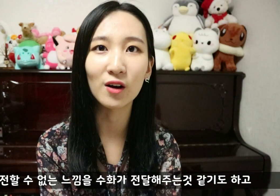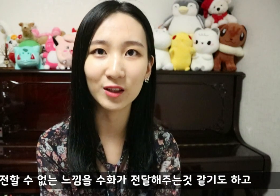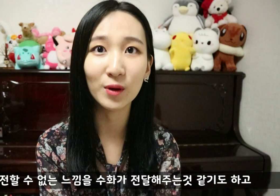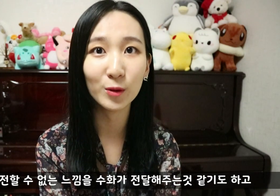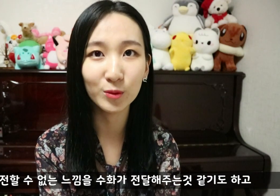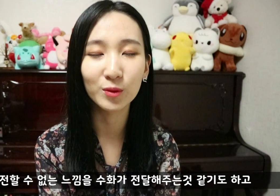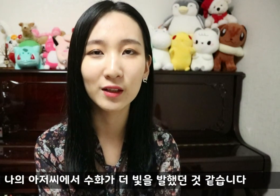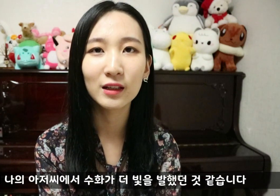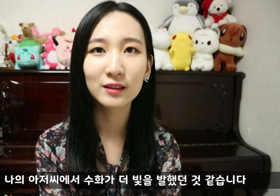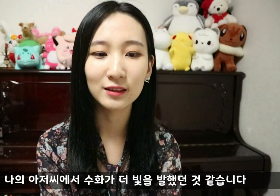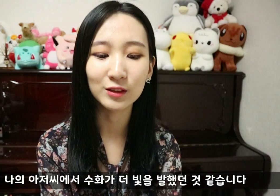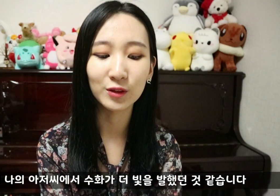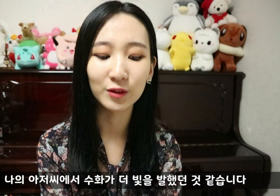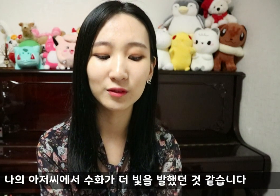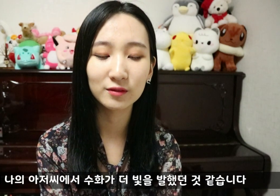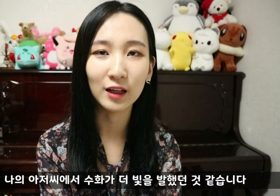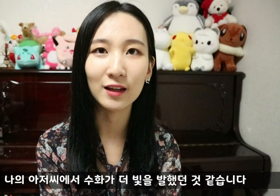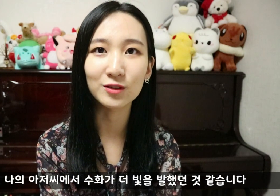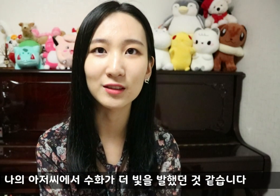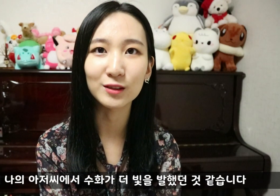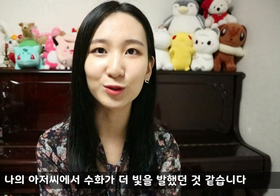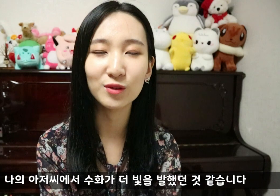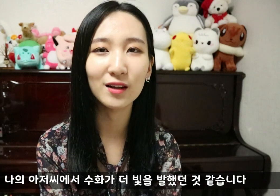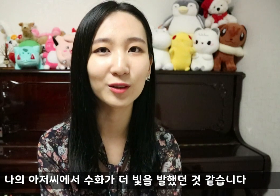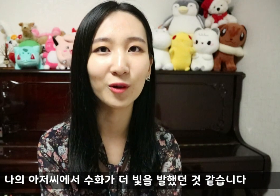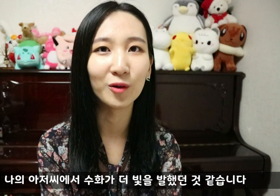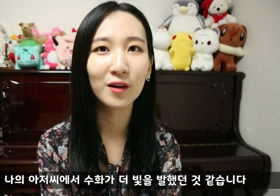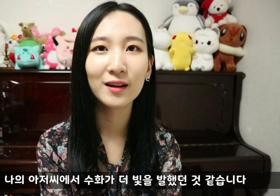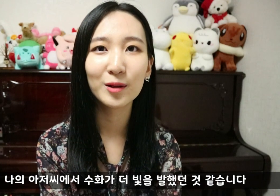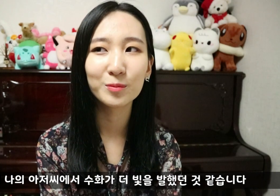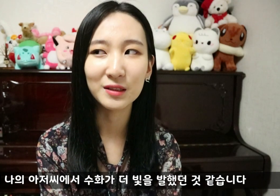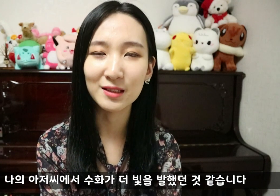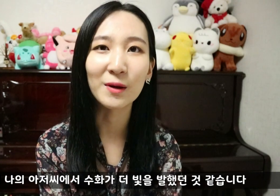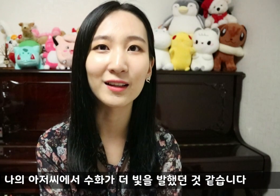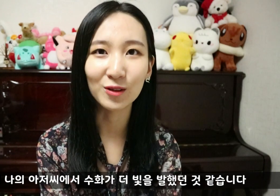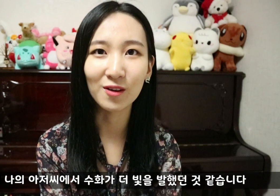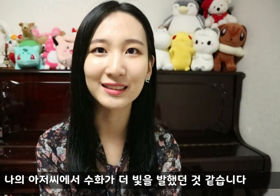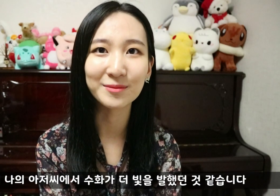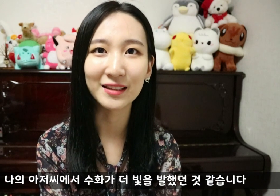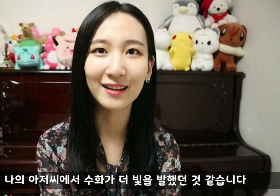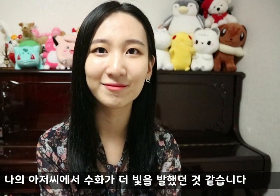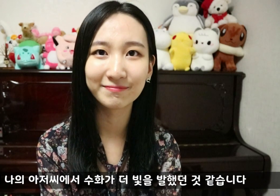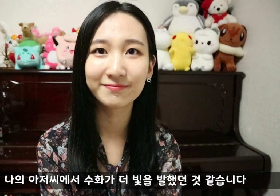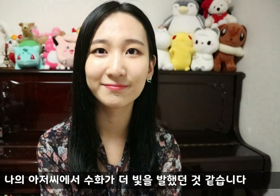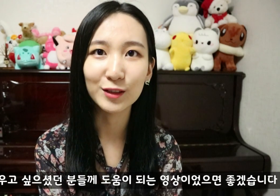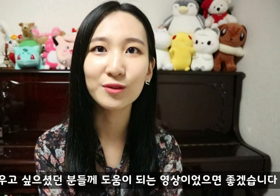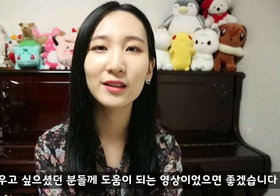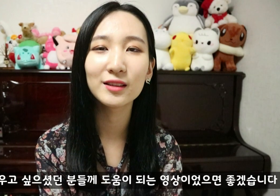것 같기도 하고 그래서 나의 아저씨에서 수화가 더 빛을 발했던 것 같습니다 이 수화를